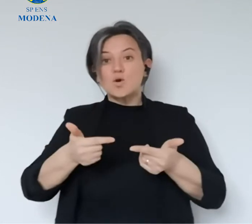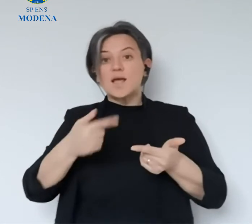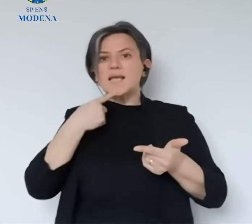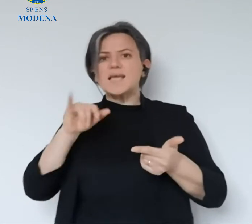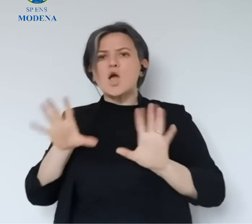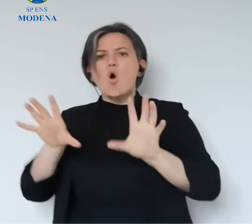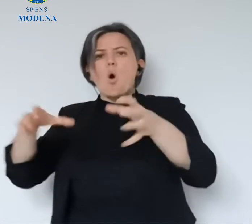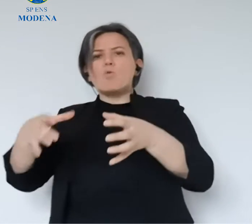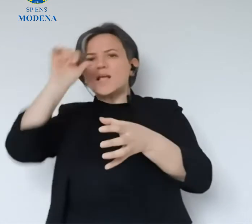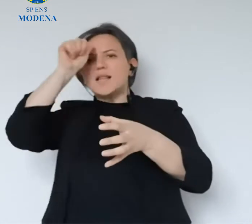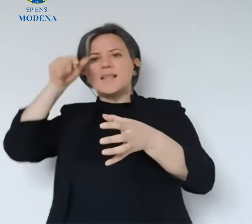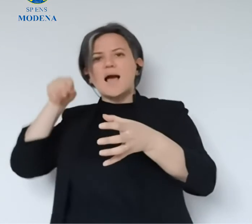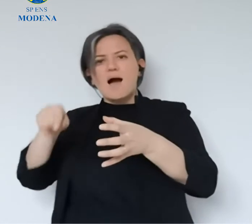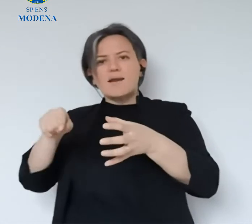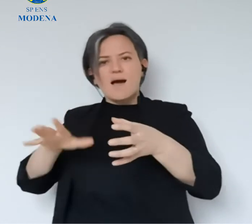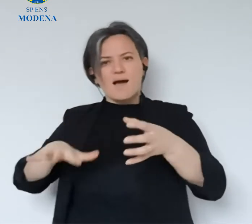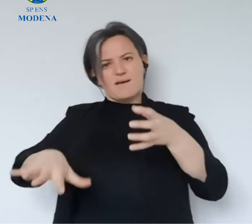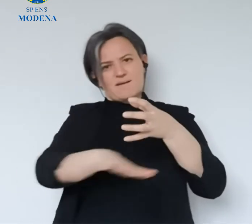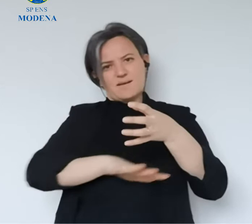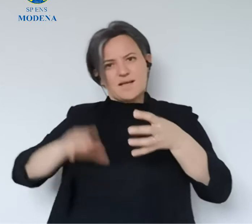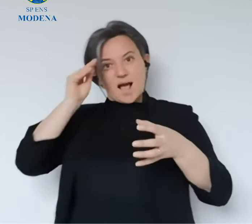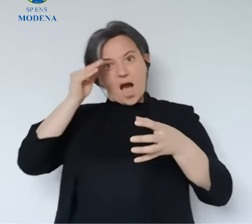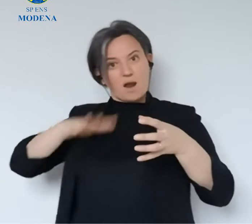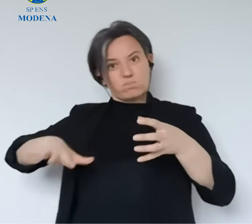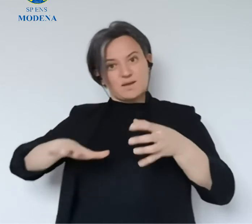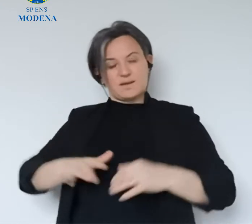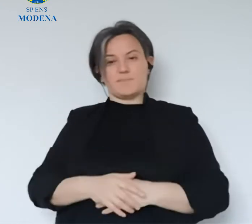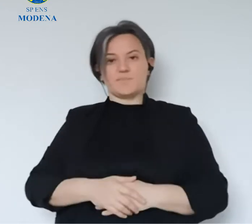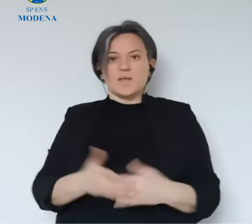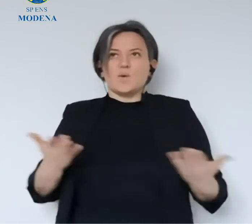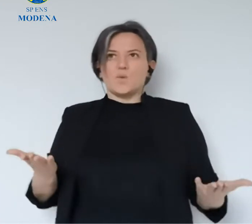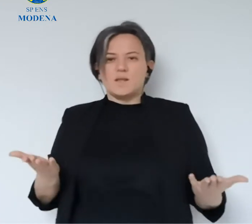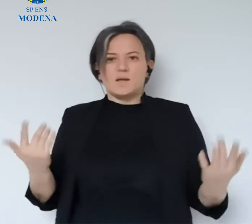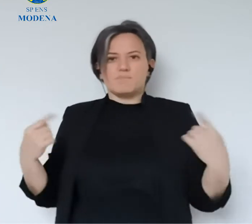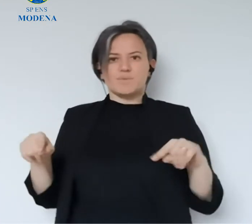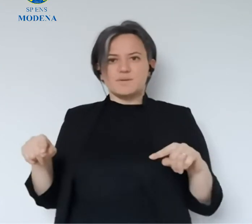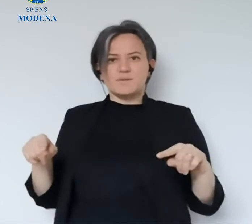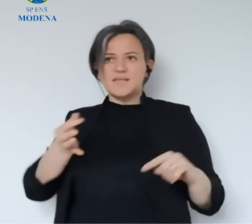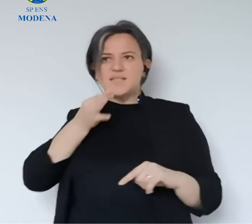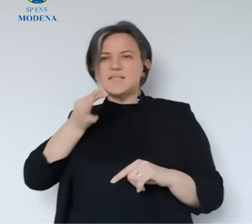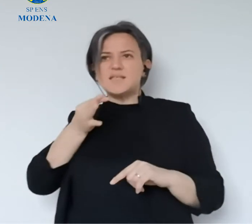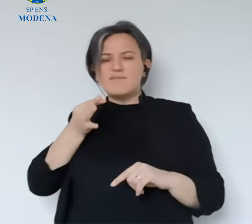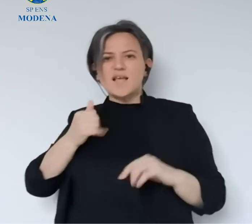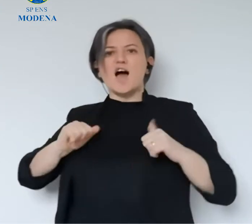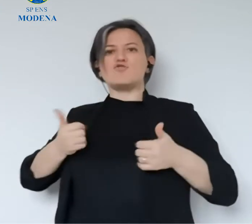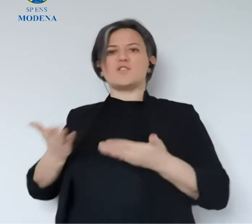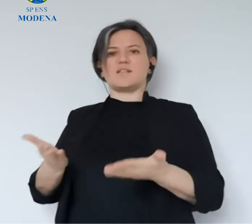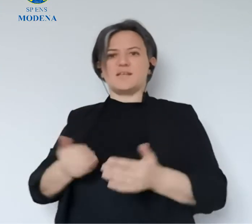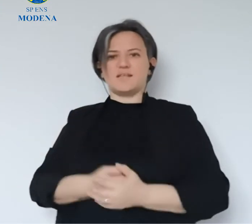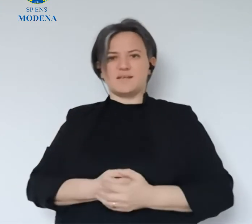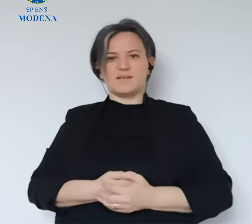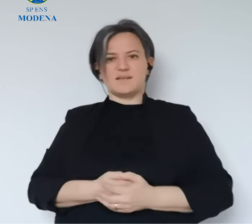Oggi abbiamo incamerato una donazione che vi abbiamo comunicato della comunità indiana di Carpi,